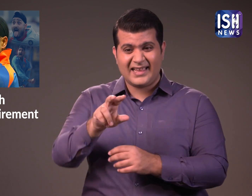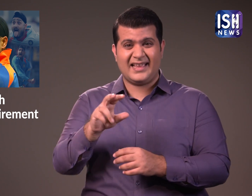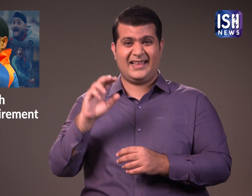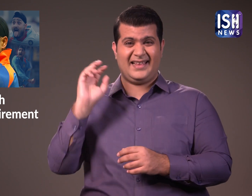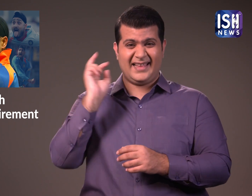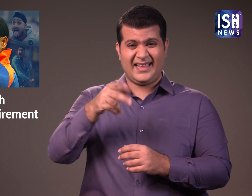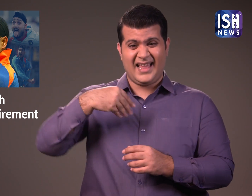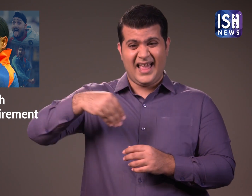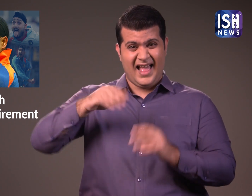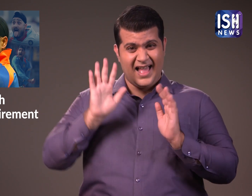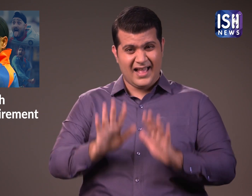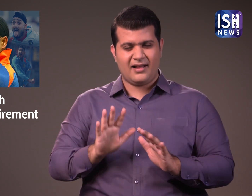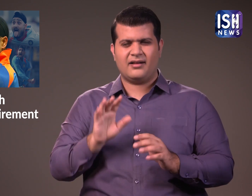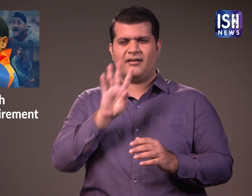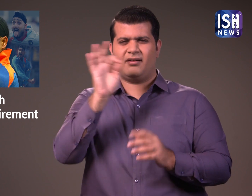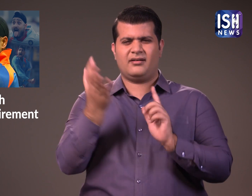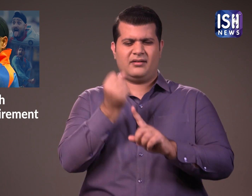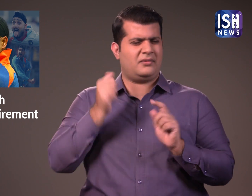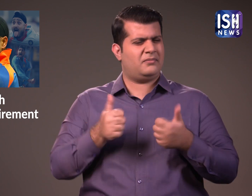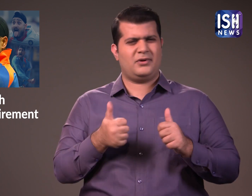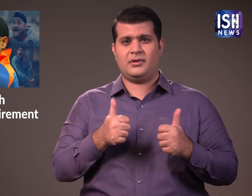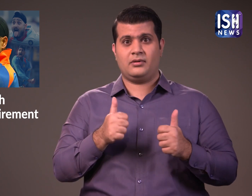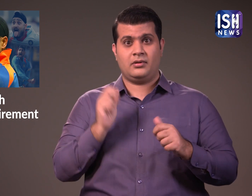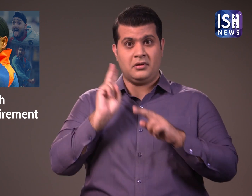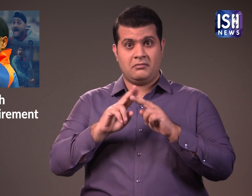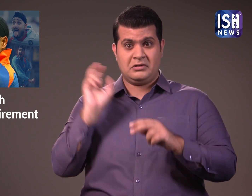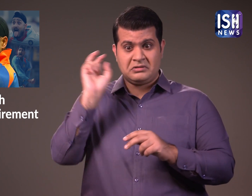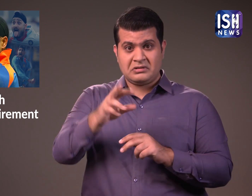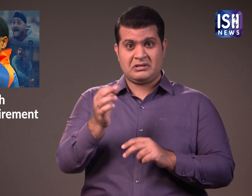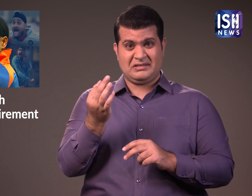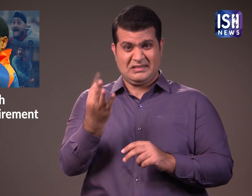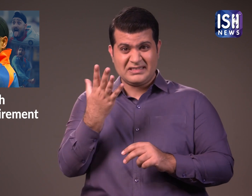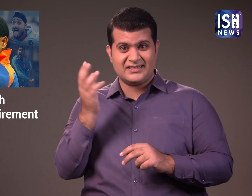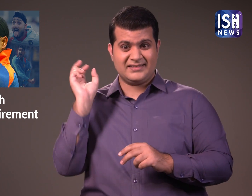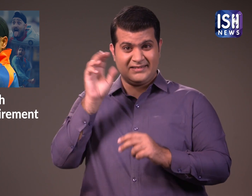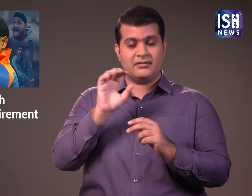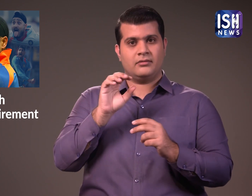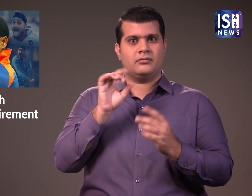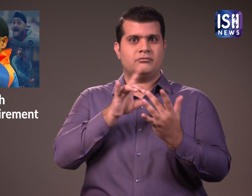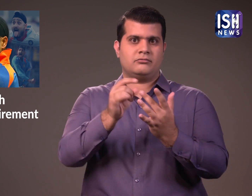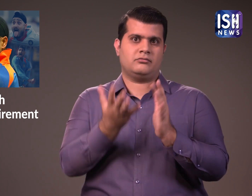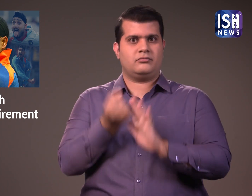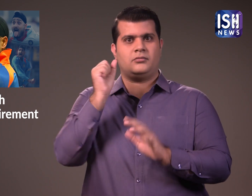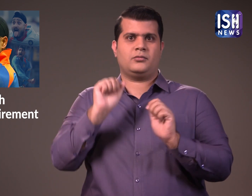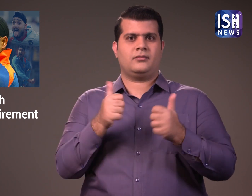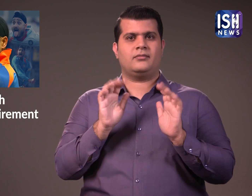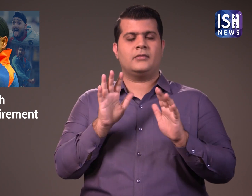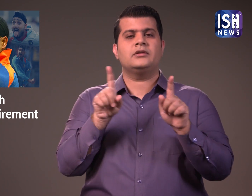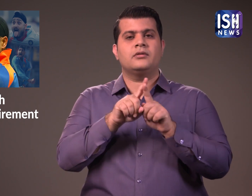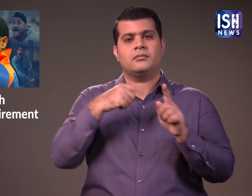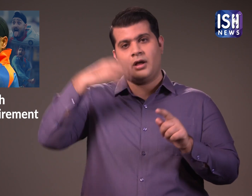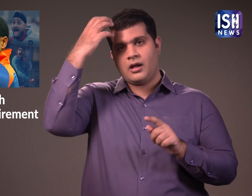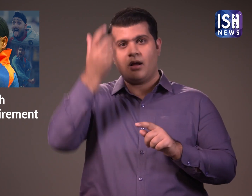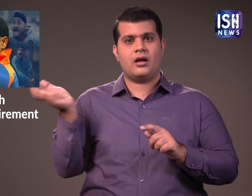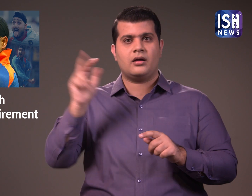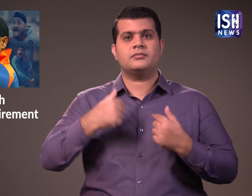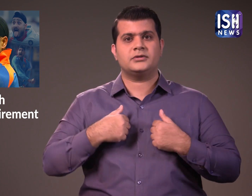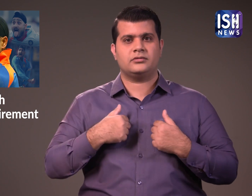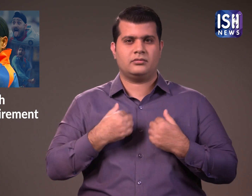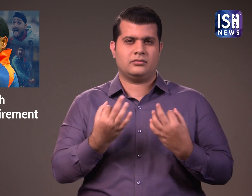खराब गेंदबाज इतने विकेट नहीं ले सकते केवल प्रतिवाशाली गेंदबाजी ऐसा कर सकते है अब सभी ने